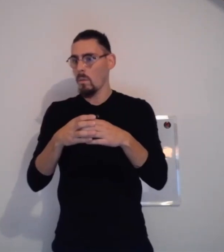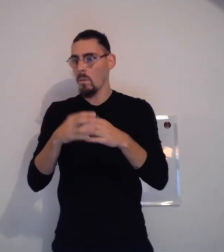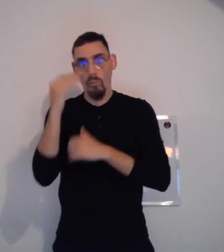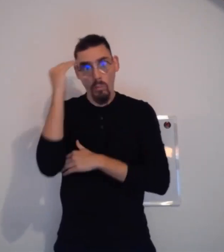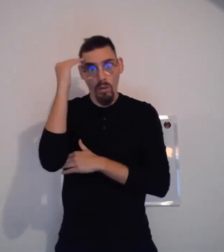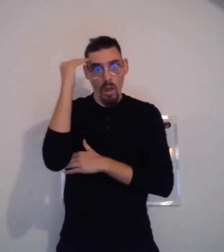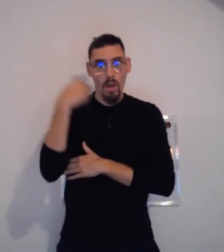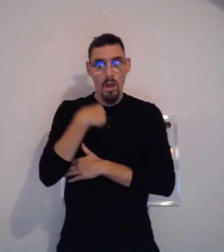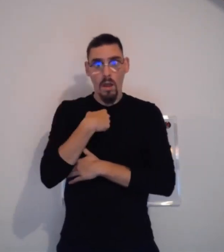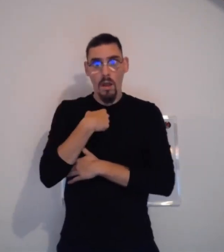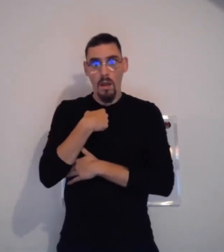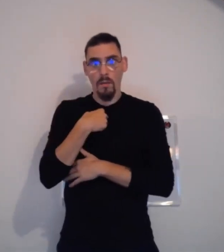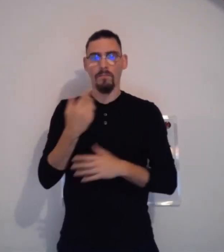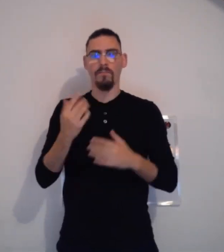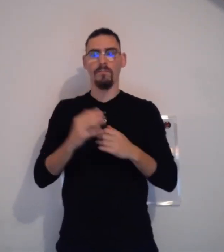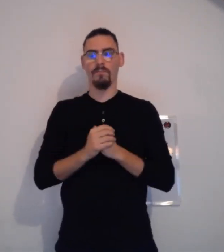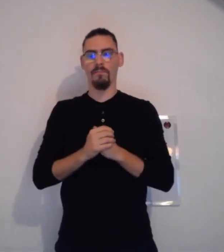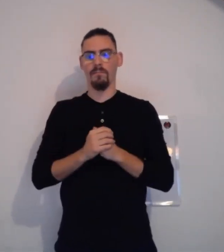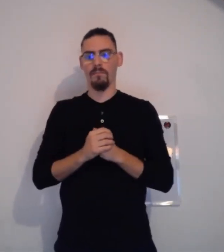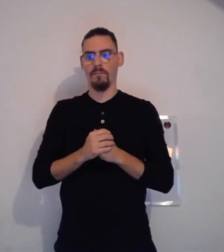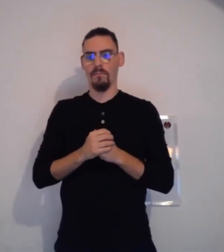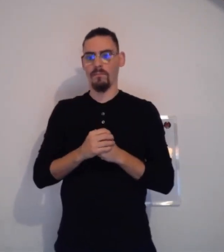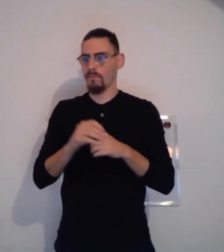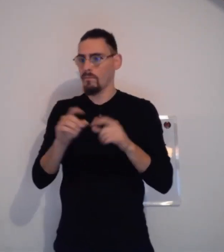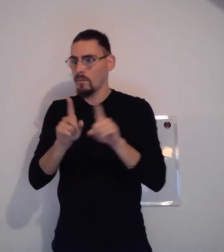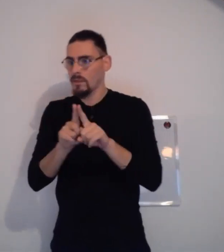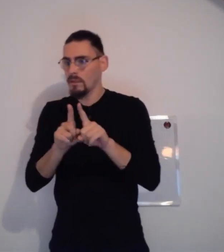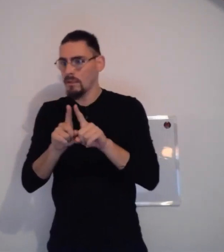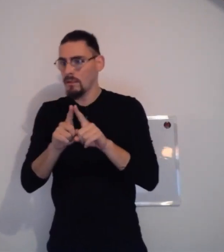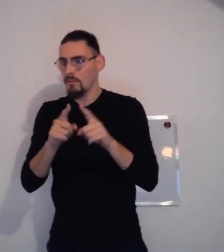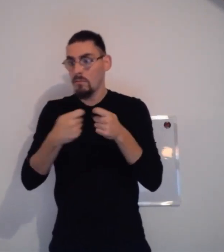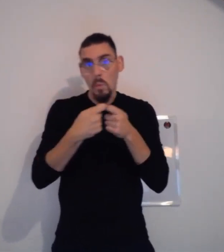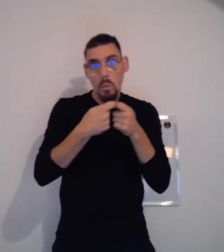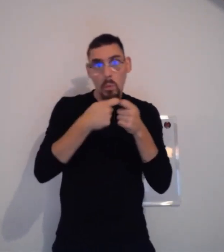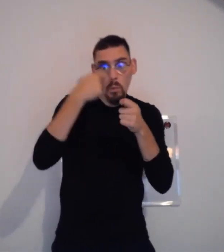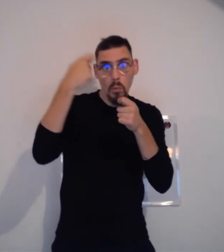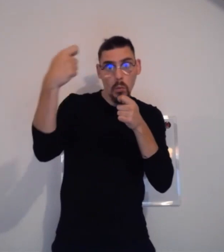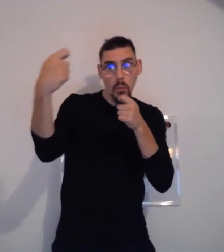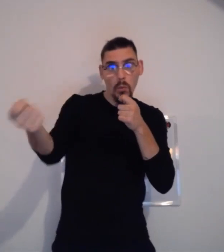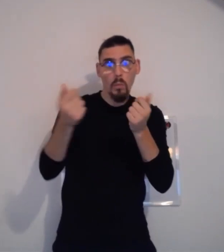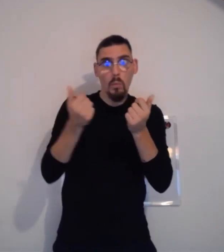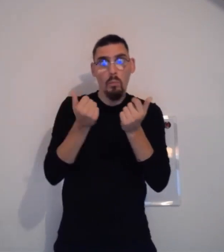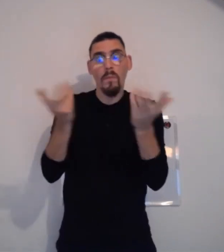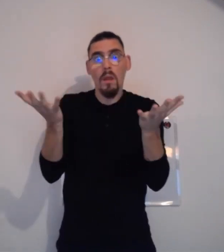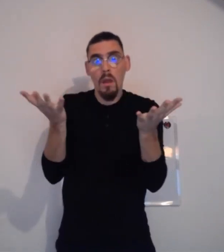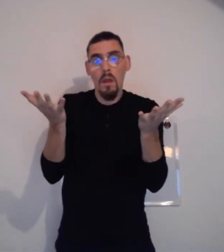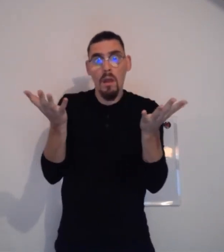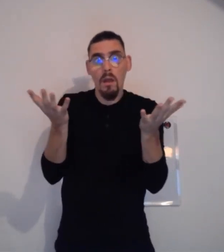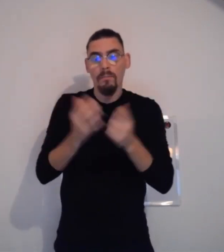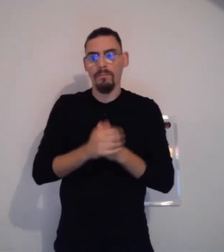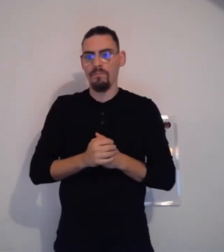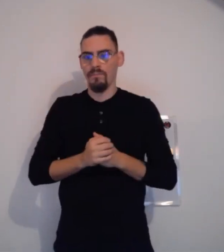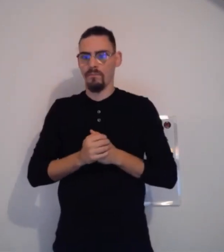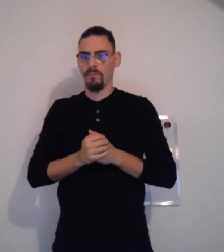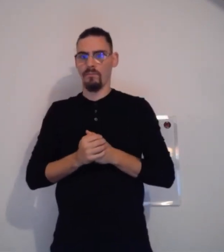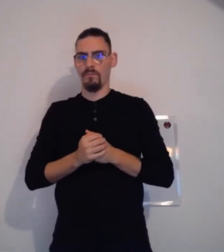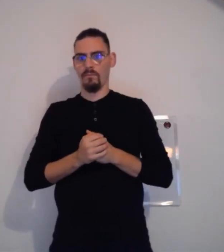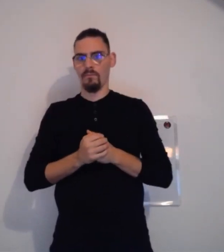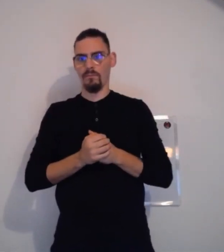la personne écrit pour savoir si je connais des centres de formation. Et également, la durée pour savoir combien